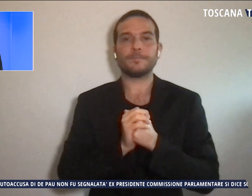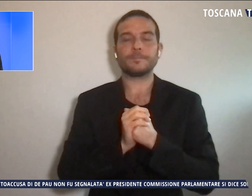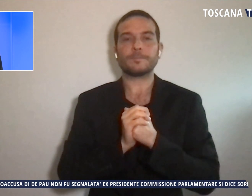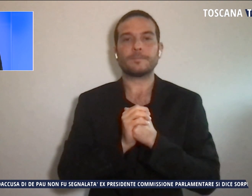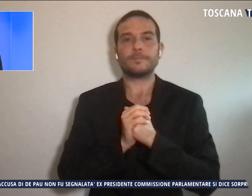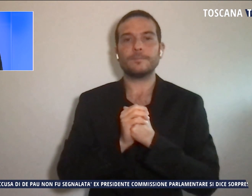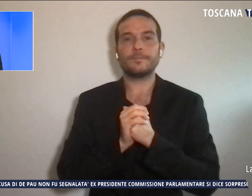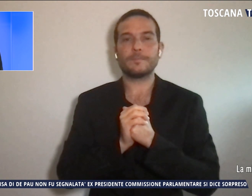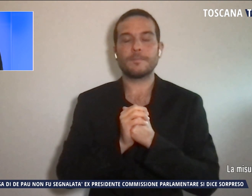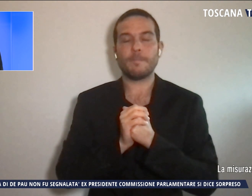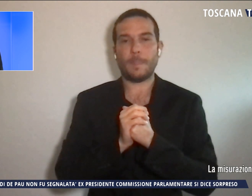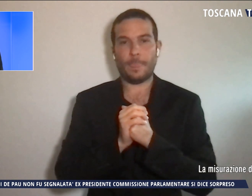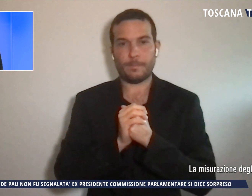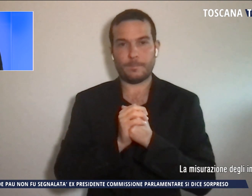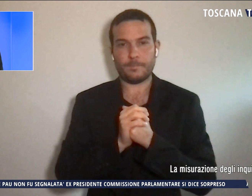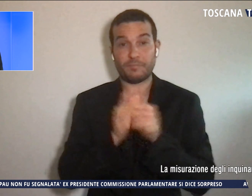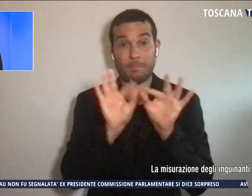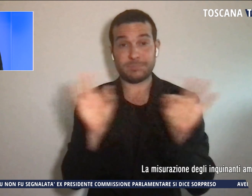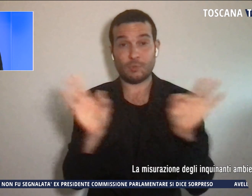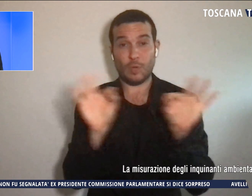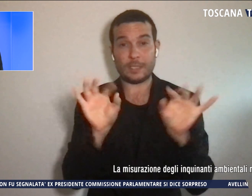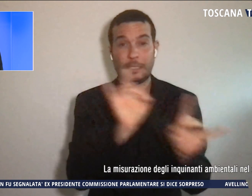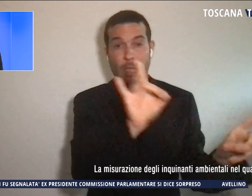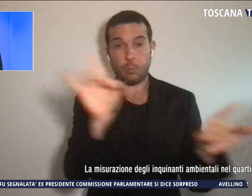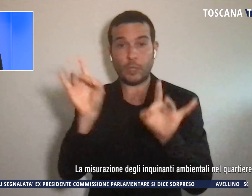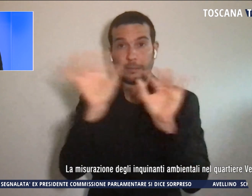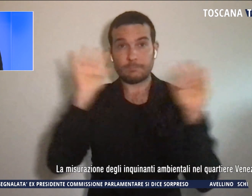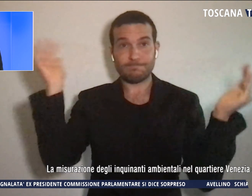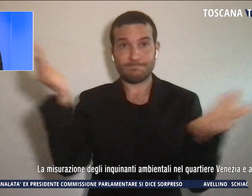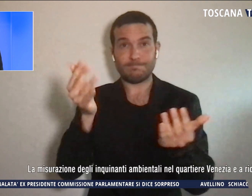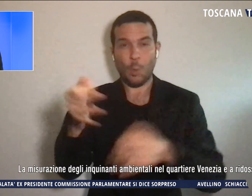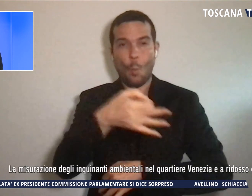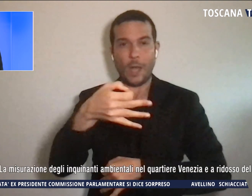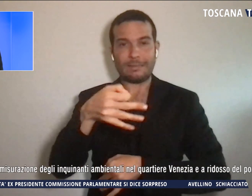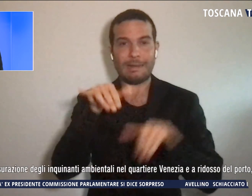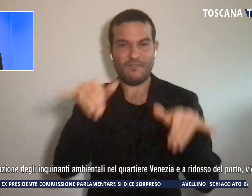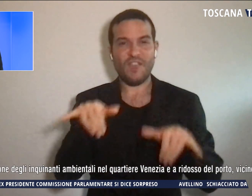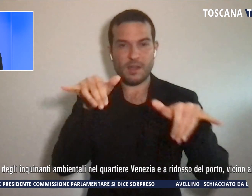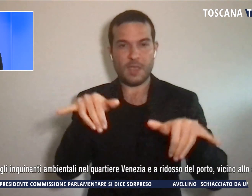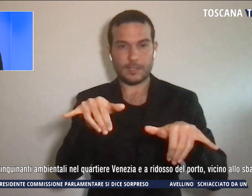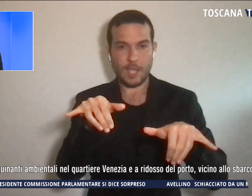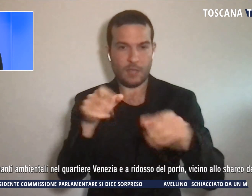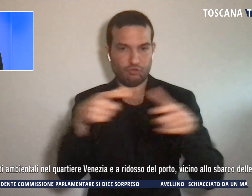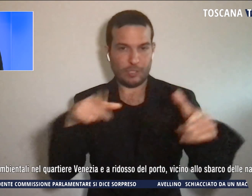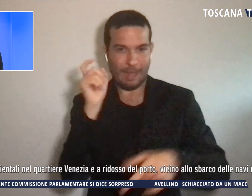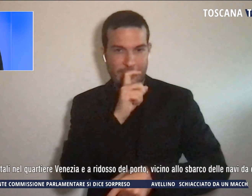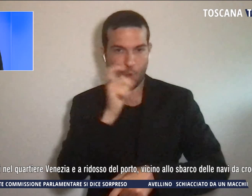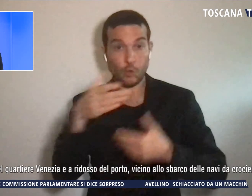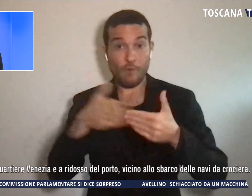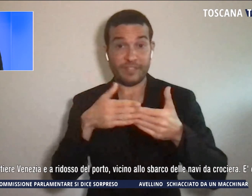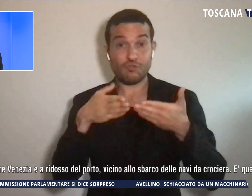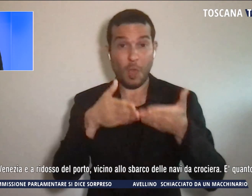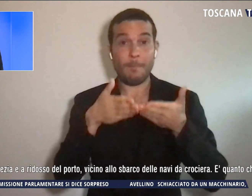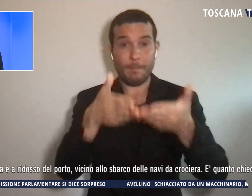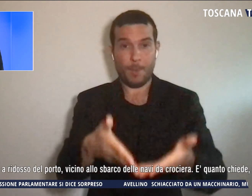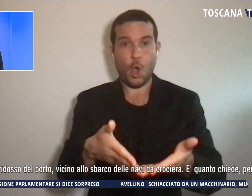E la misurazione degli inquinanti ambientali nel quartiere Venezia siamo a Livorno a ridosso del porto vicino allo sbarco delle